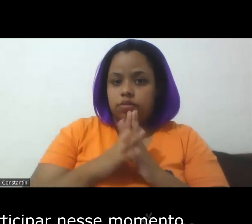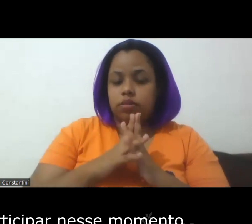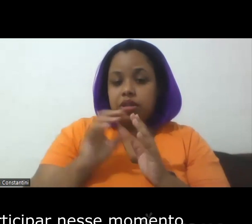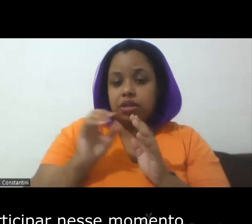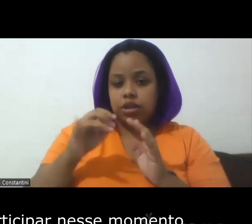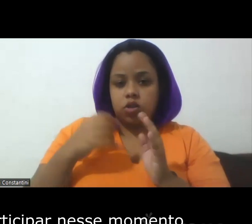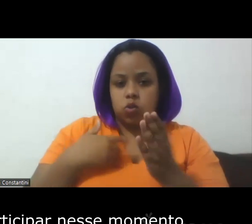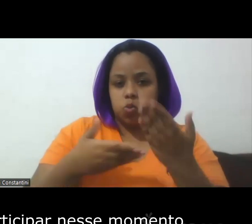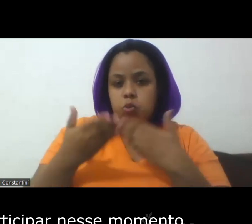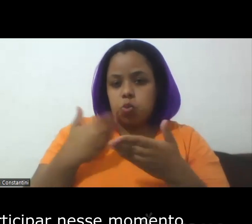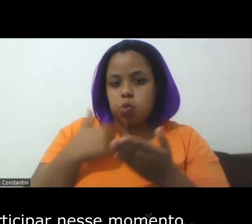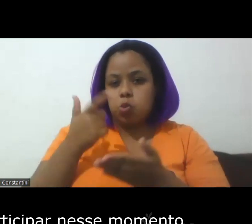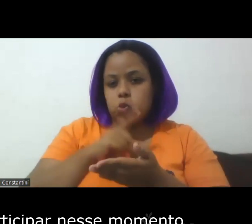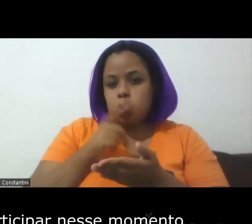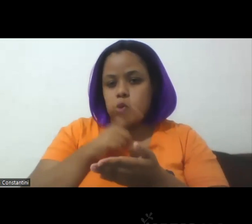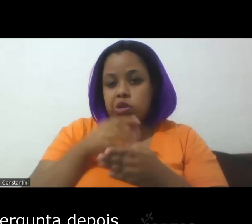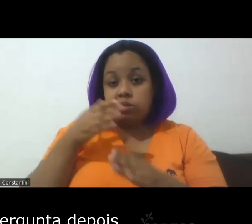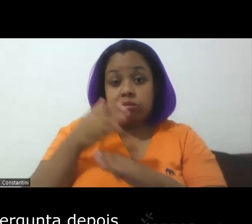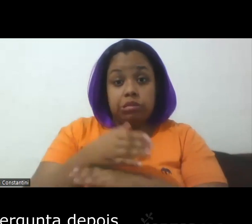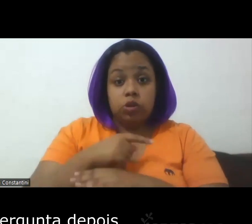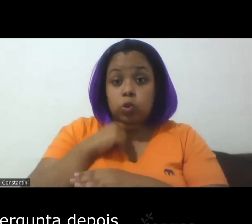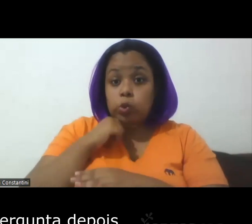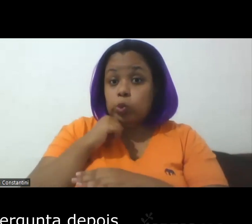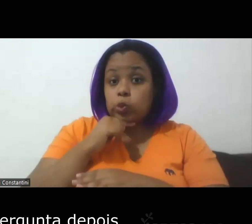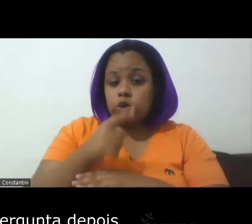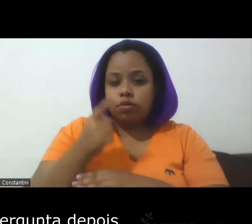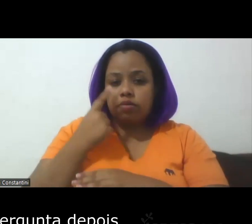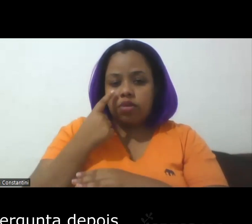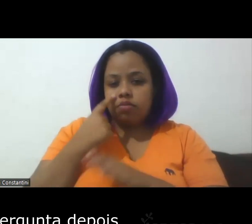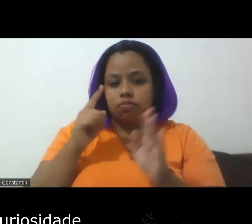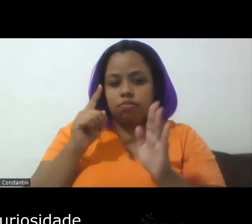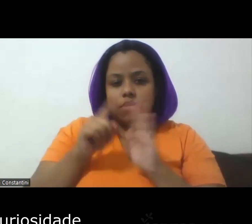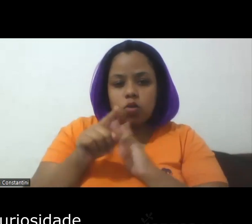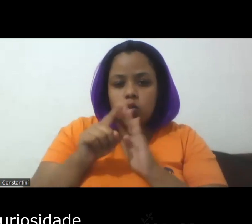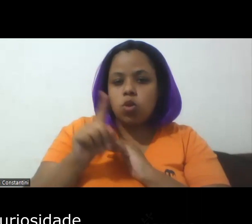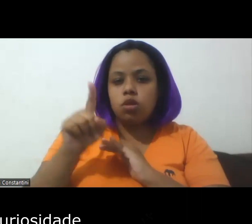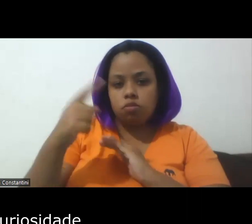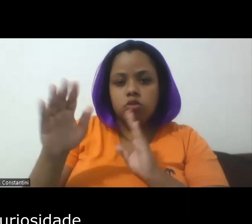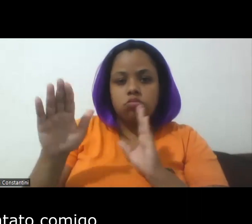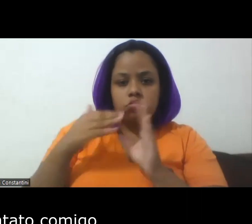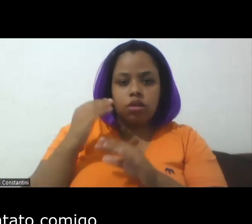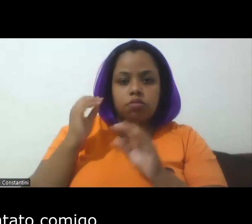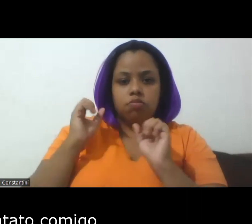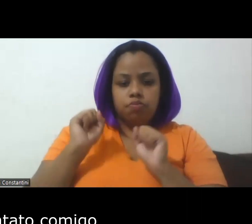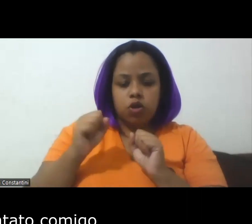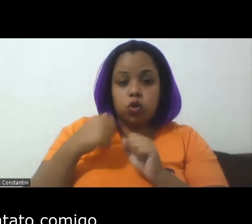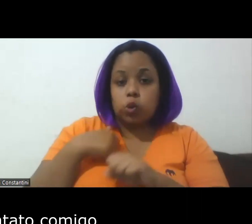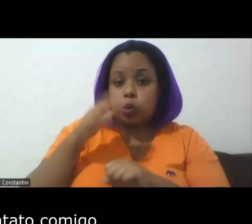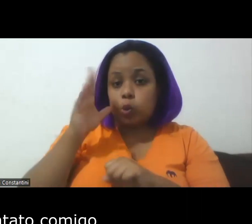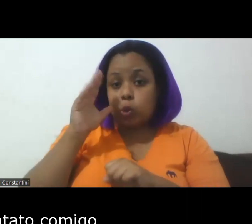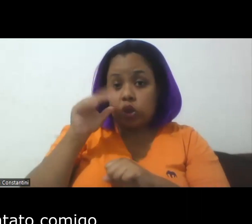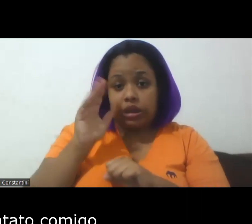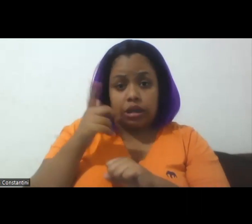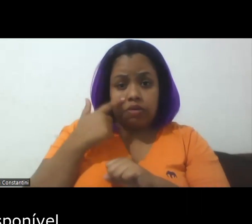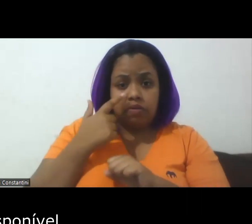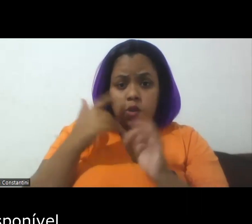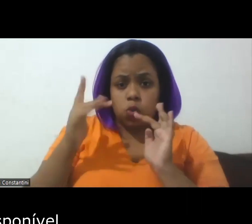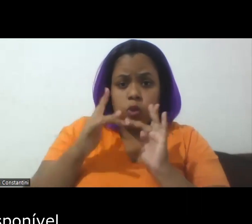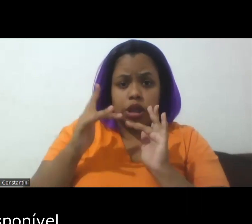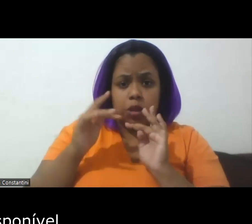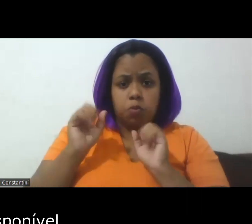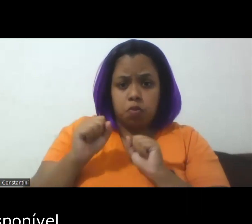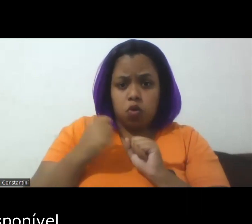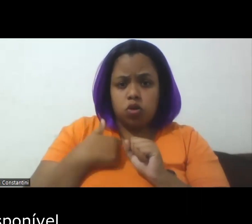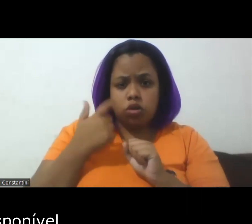de participar nesse momento né formulando uma pergunta depois tem alguma curiosidade queira fazer contato comigo tá